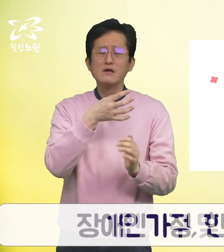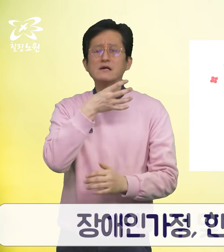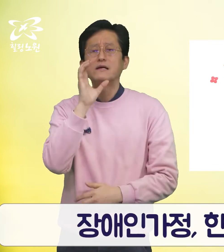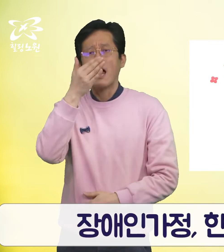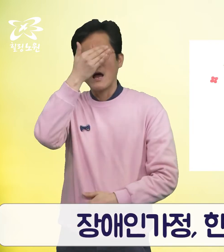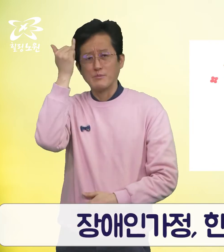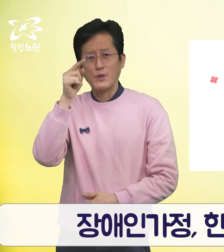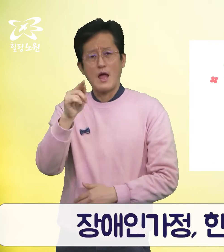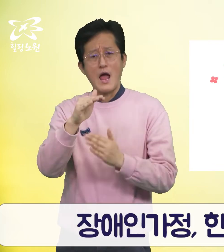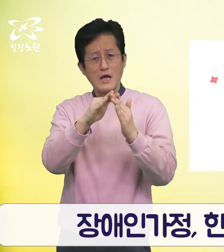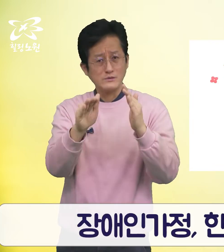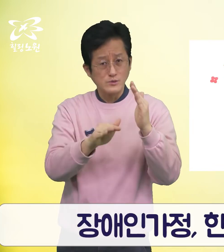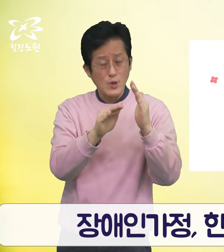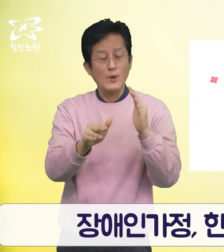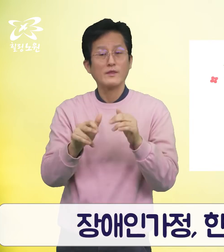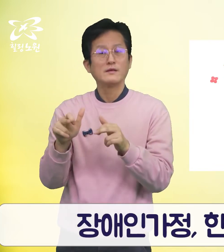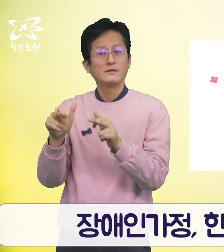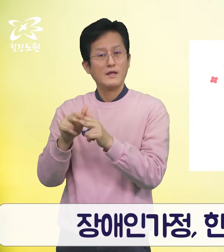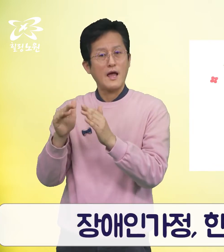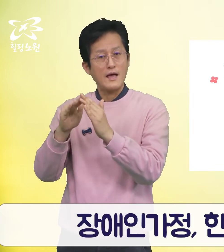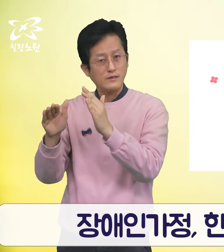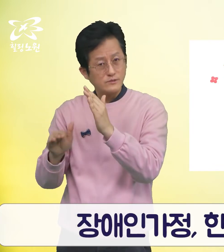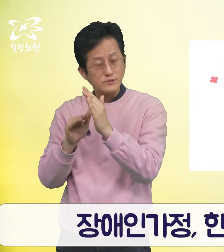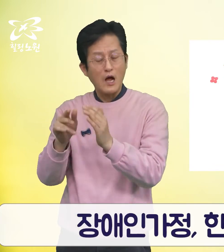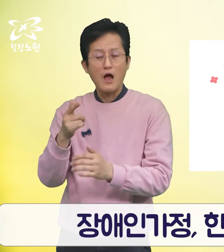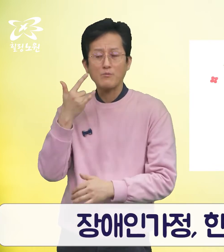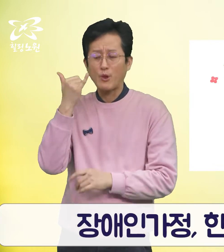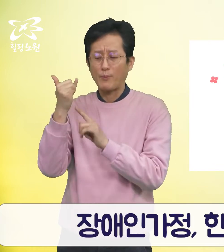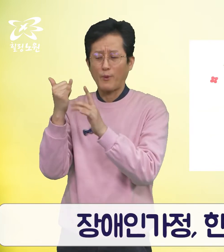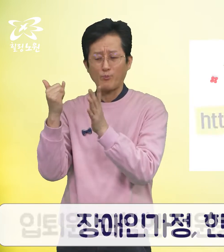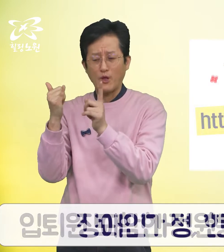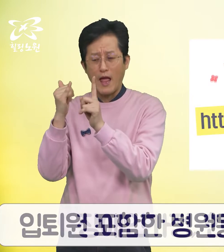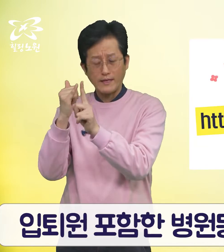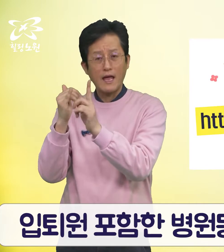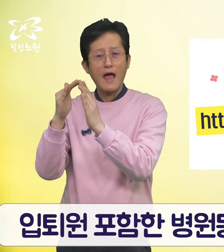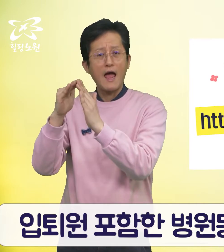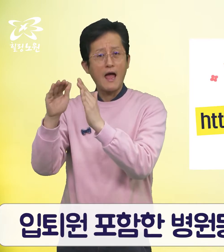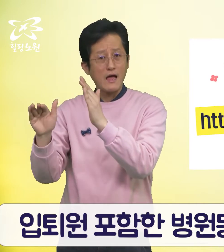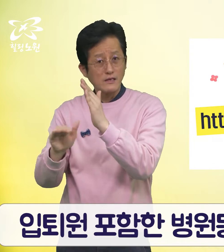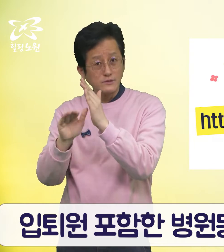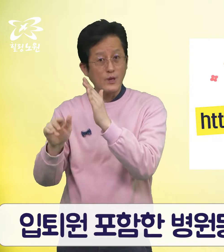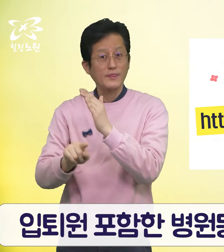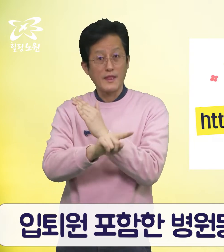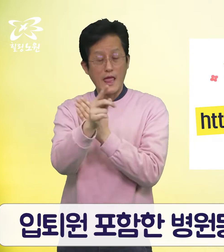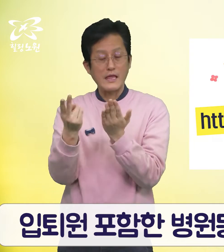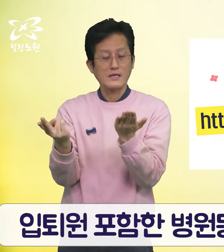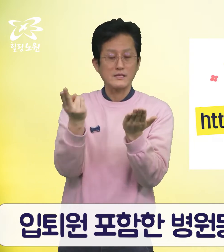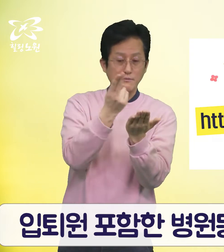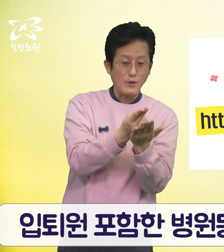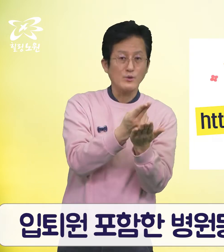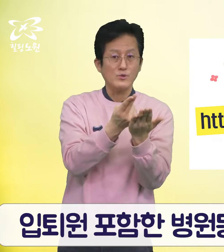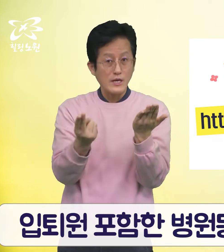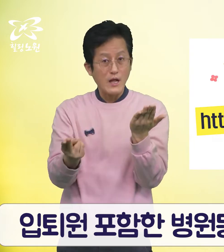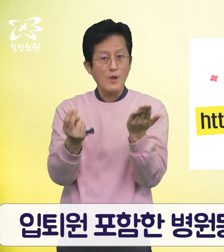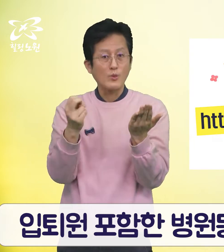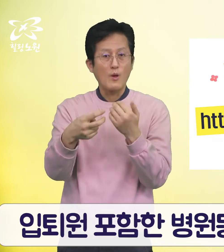장애인 가정, 한부모 가정 등 입퇴원을 포함한 병원 동행을 지원합니다.